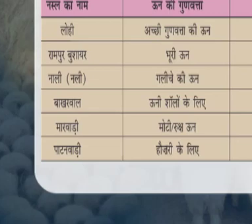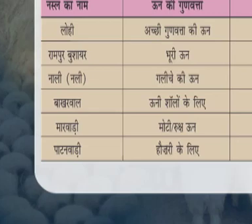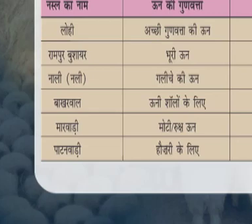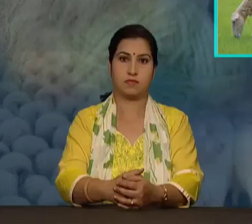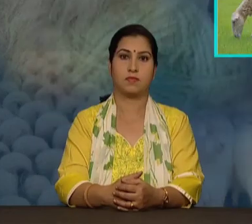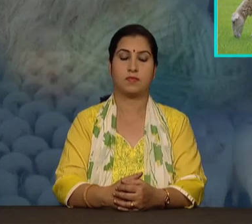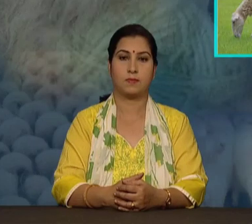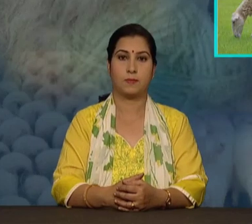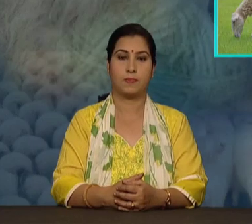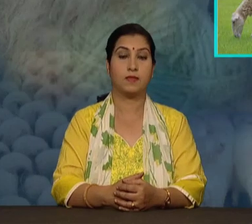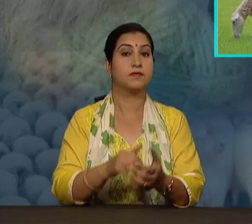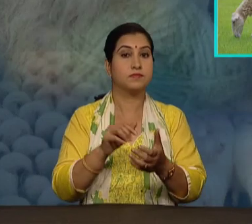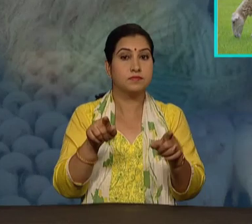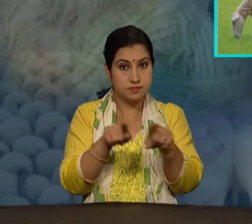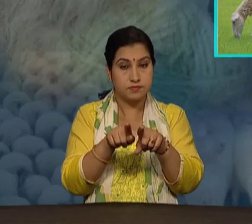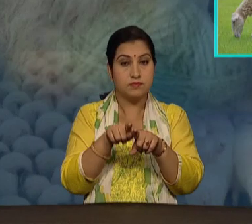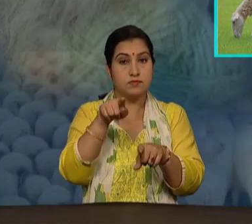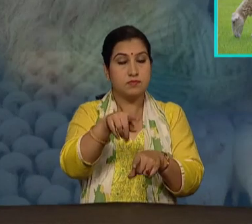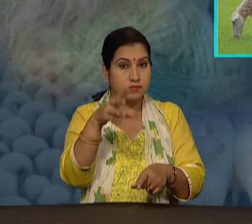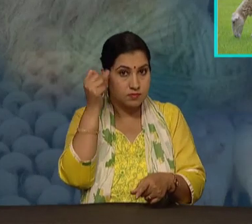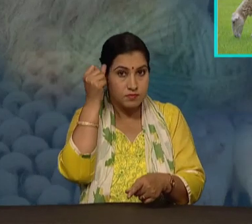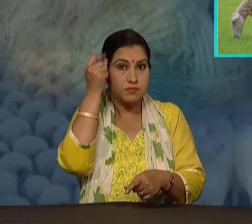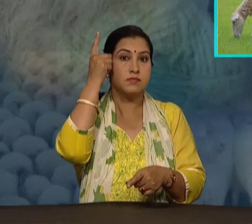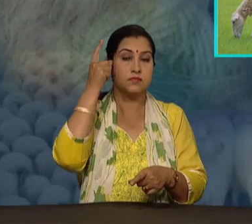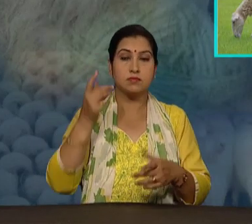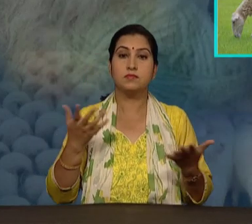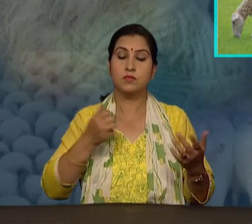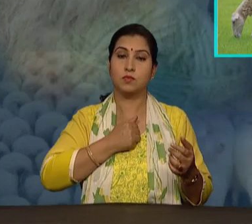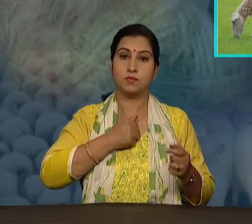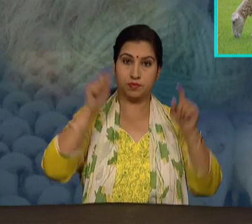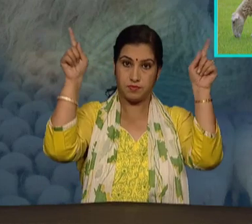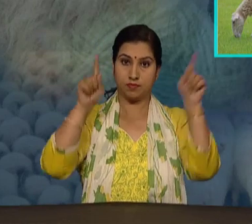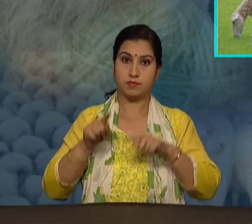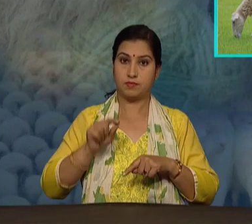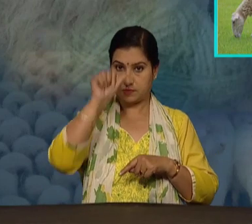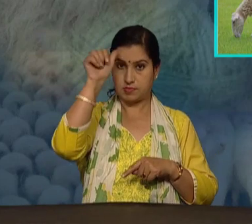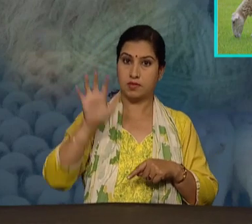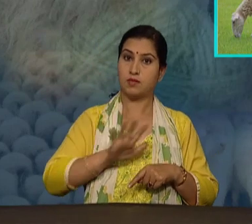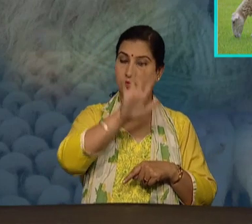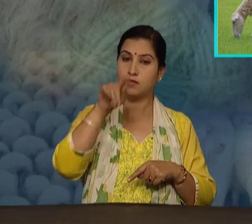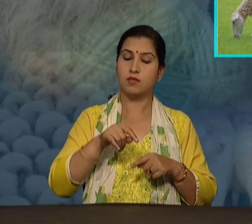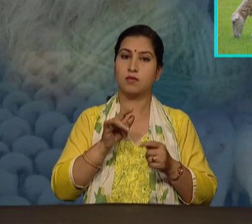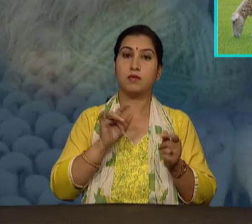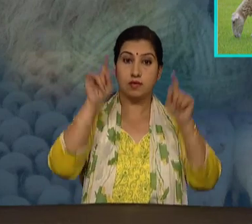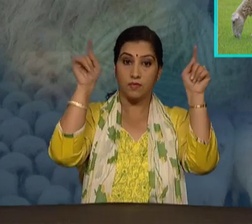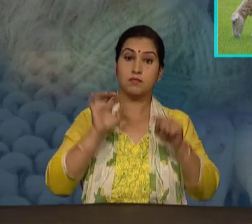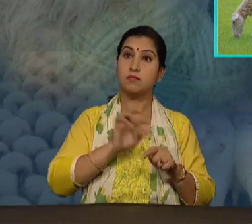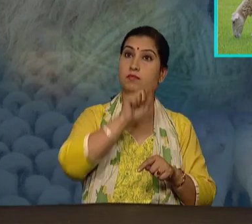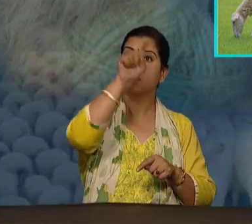साथ ही पता चलेगा कि हमारे देश के किन राज्यों में ये